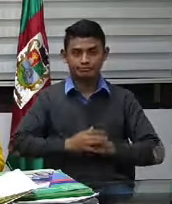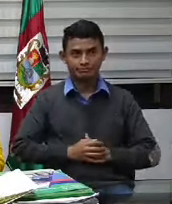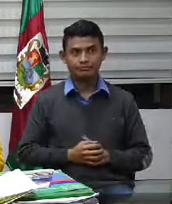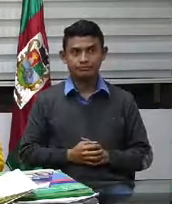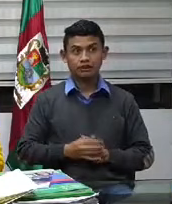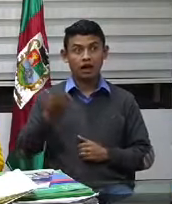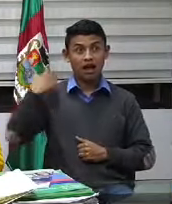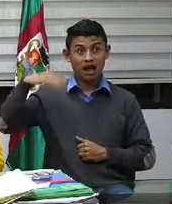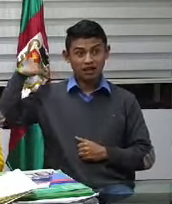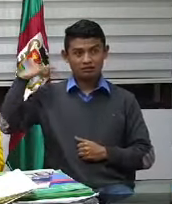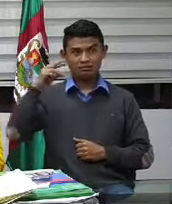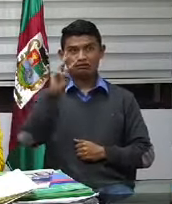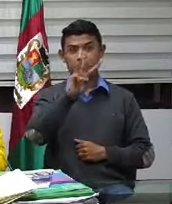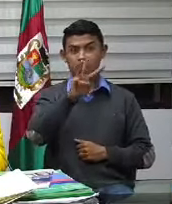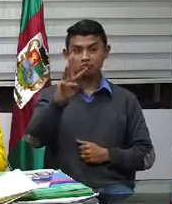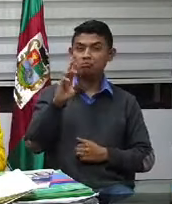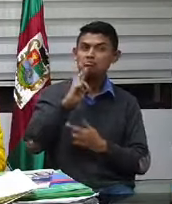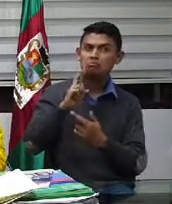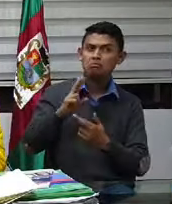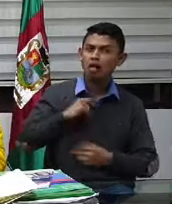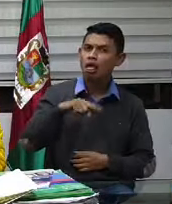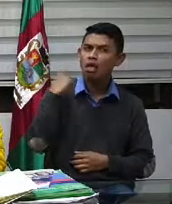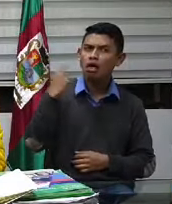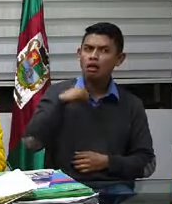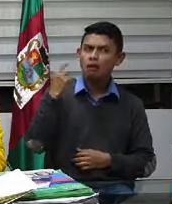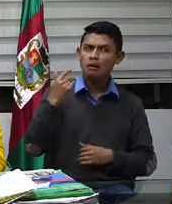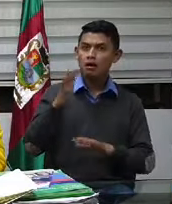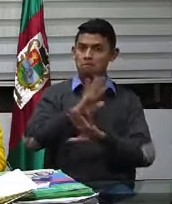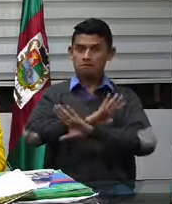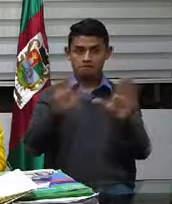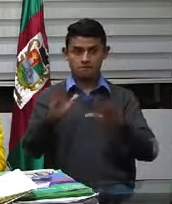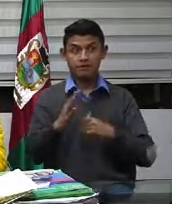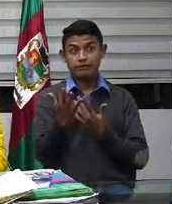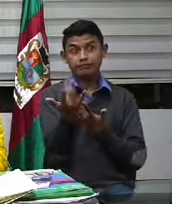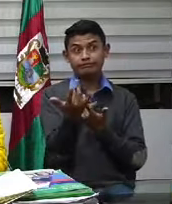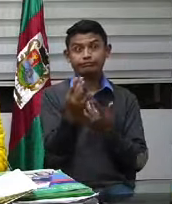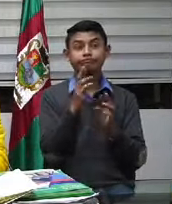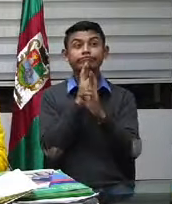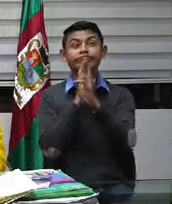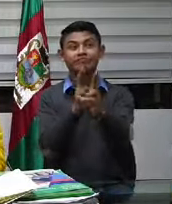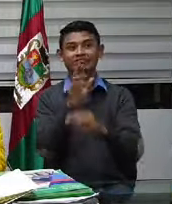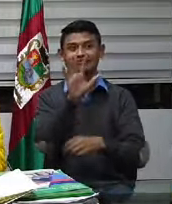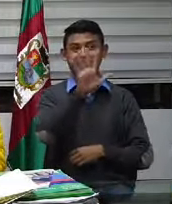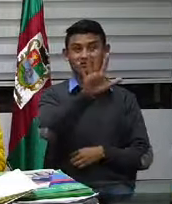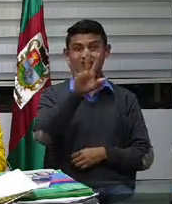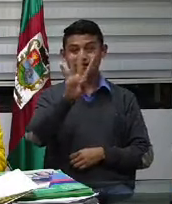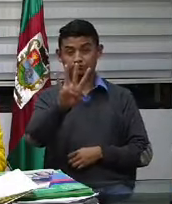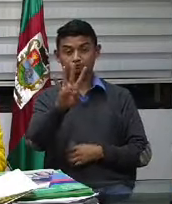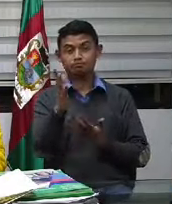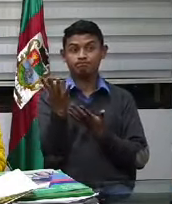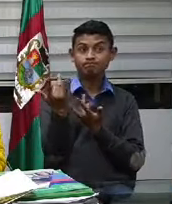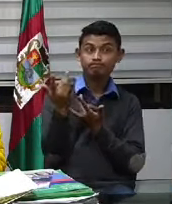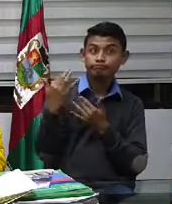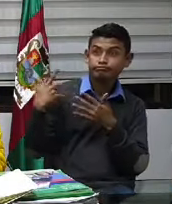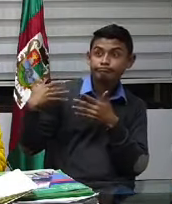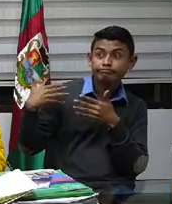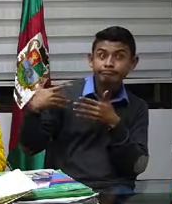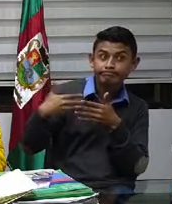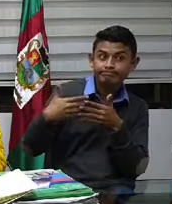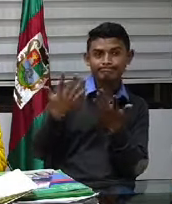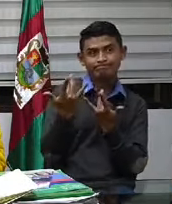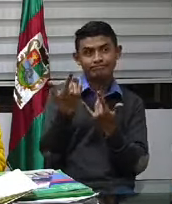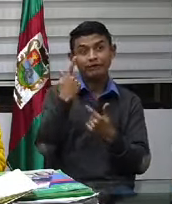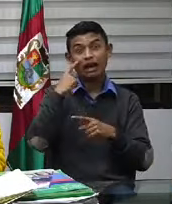del laboratorio que se han hecho y como les digo, tenemos pendientes de las 54 casos, de los cuales pues algunos podrán salir